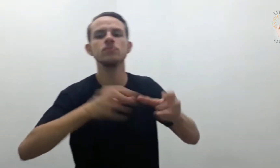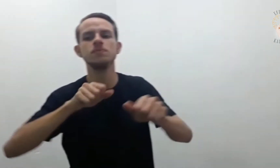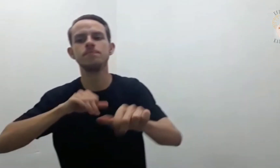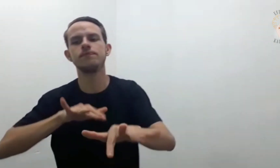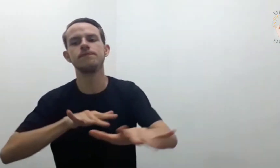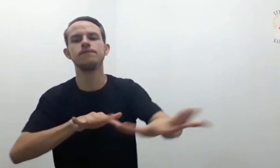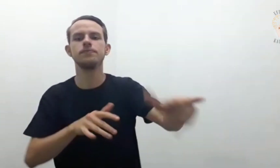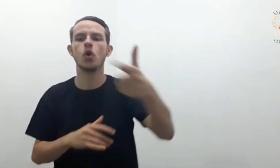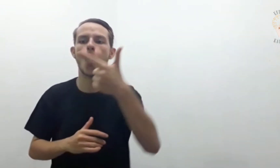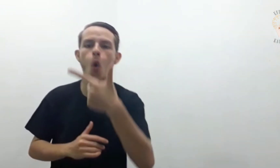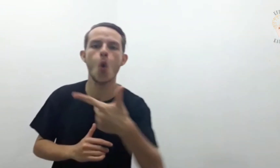outro povoado